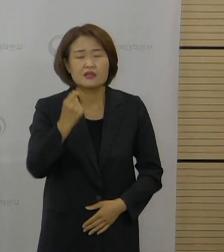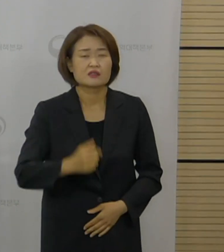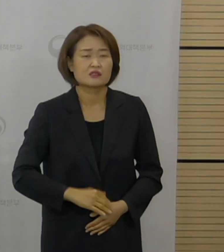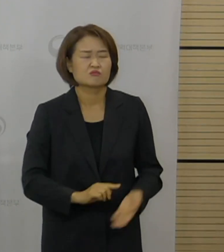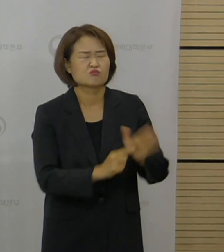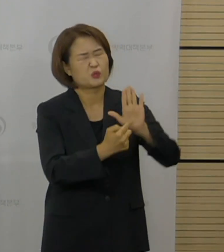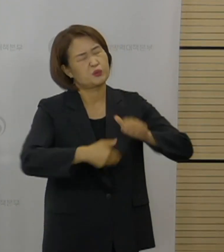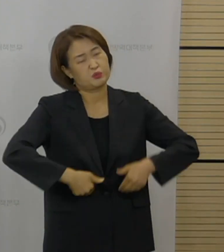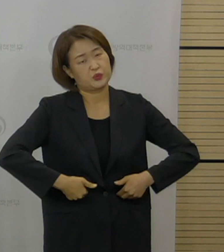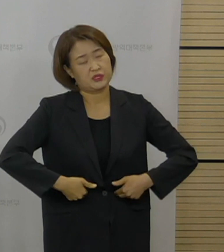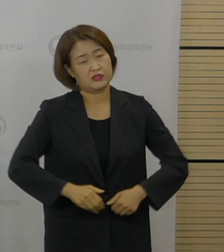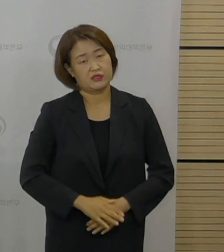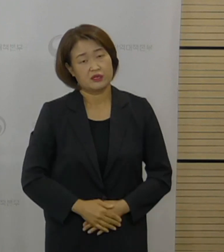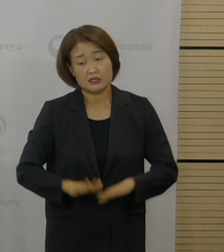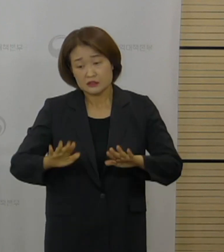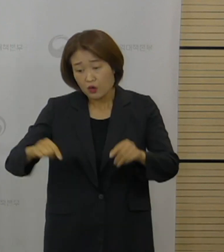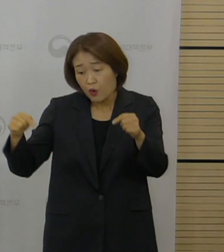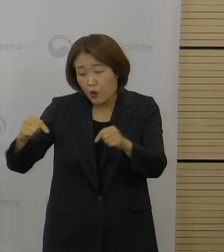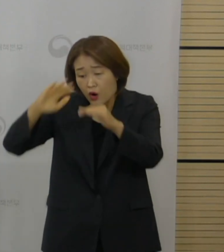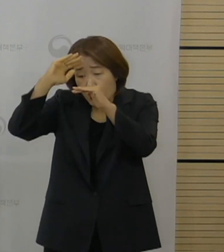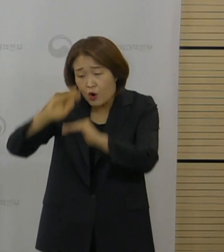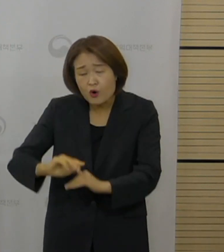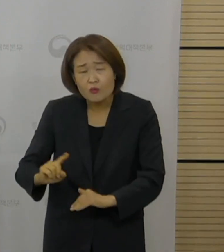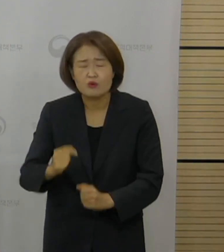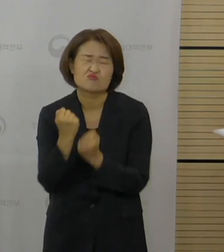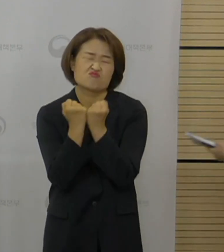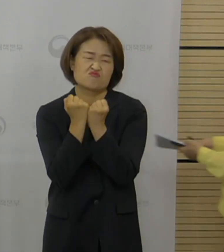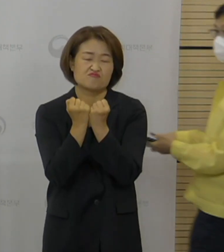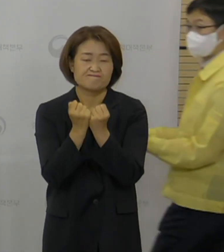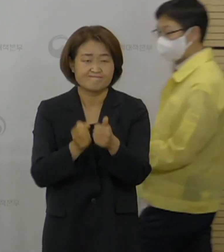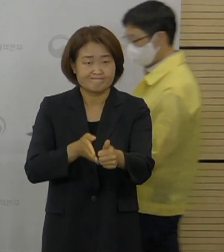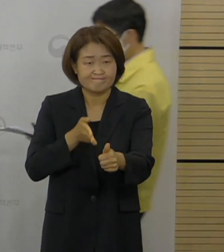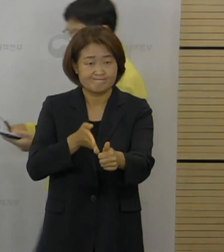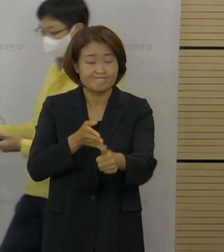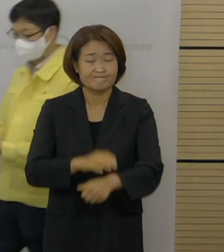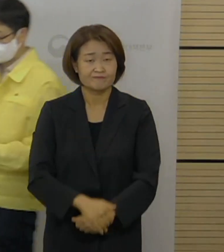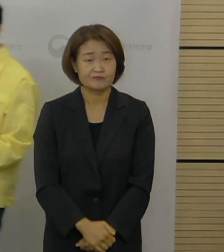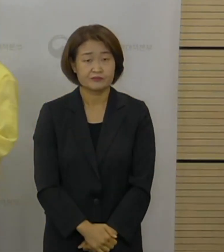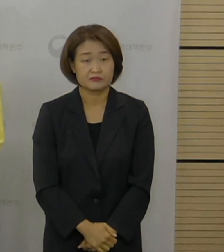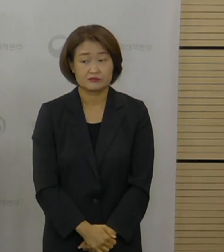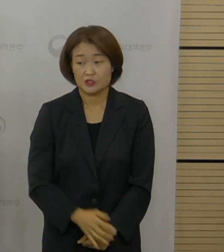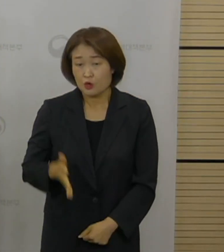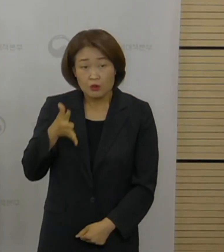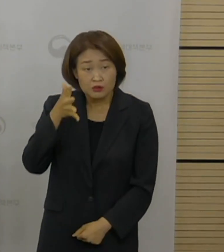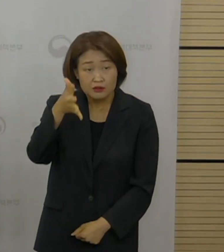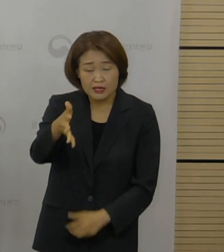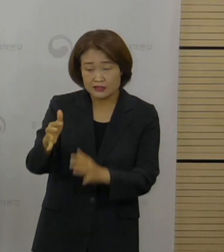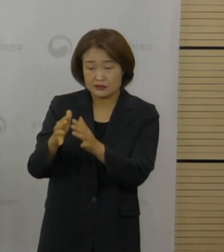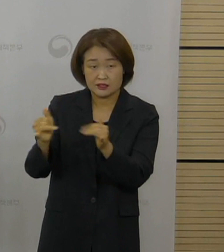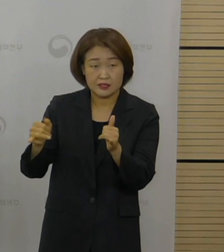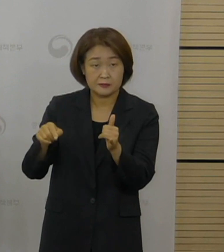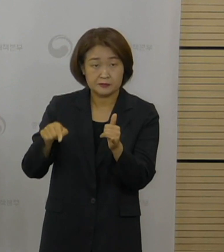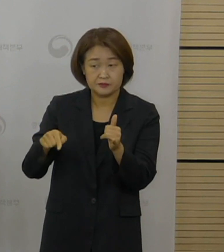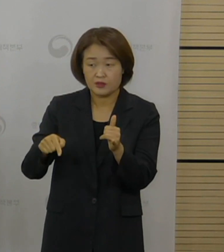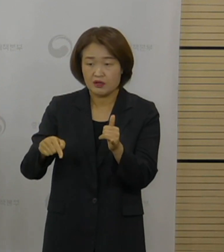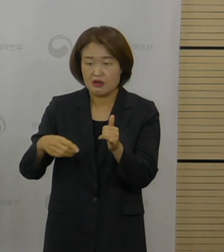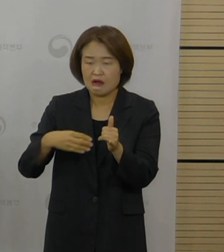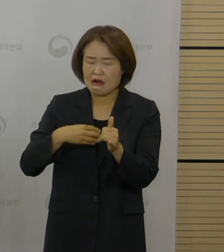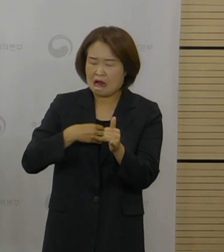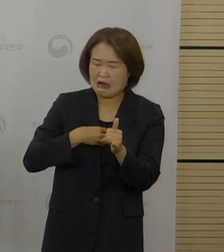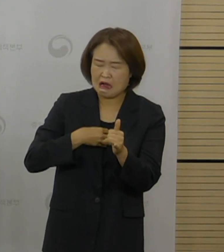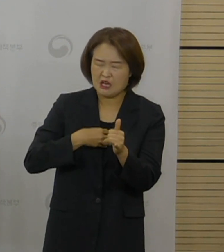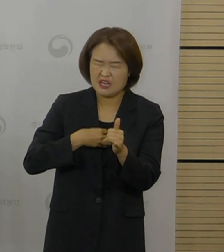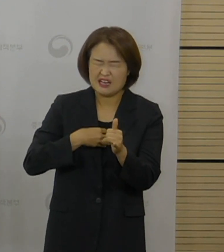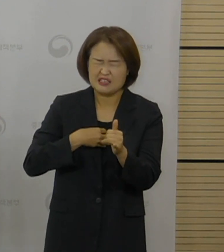또 지금까지 논의된 내용이라도 설명을 해달라고 했습니다. 일부 전문가들이 위험보다 이익이